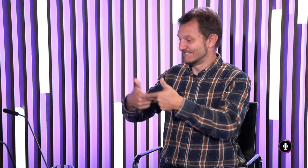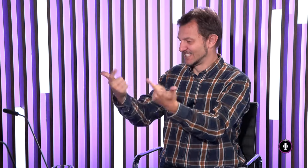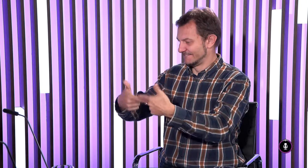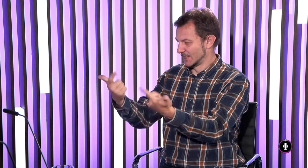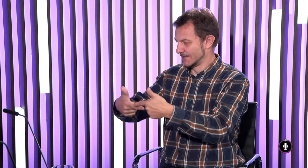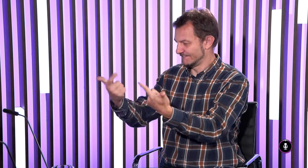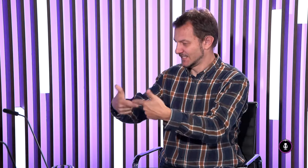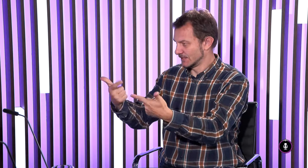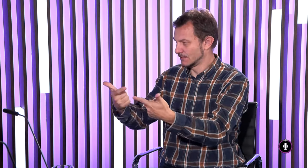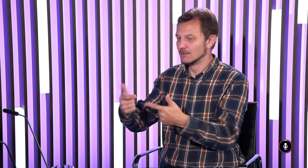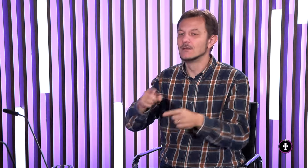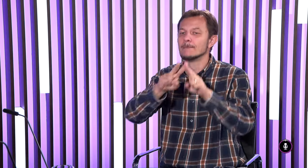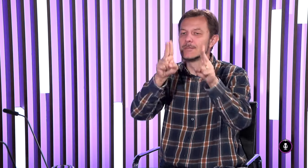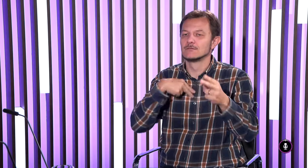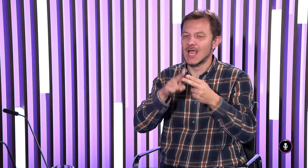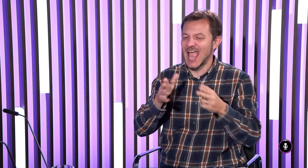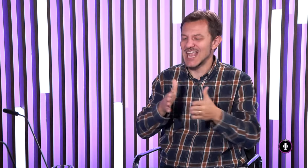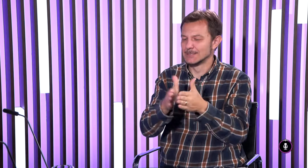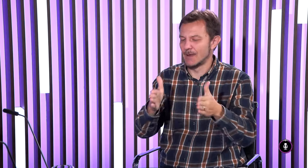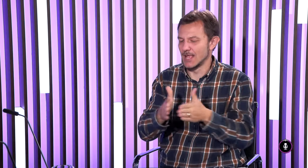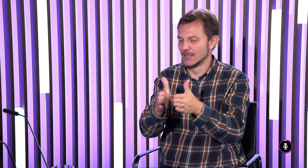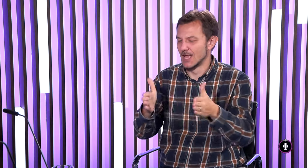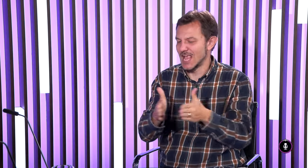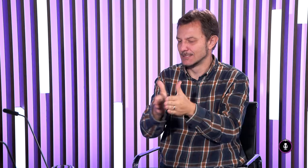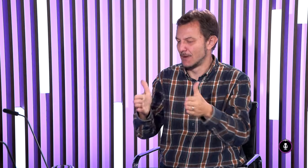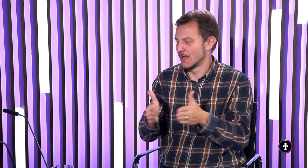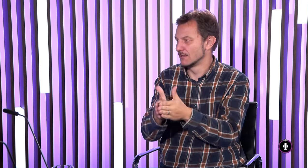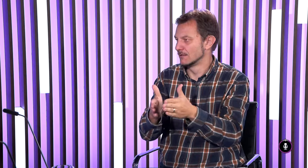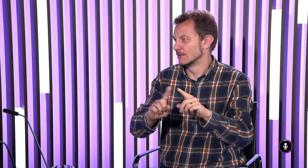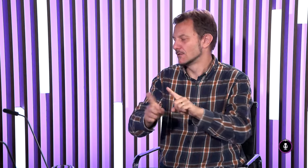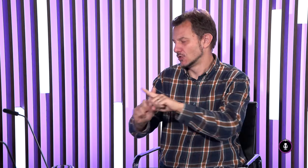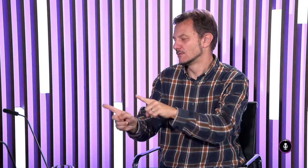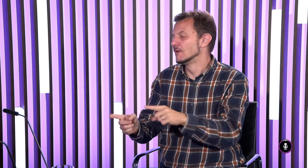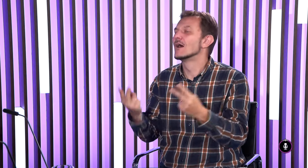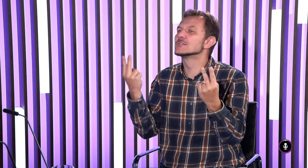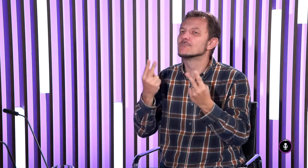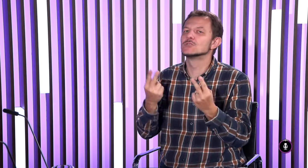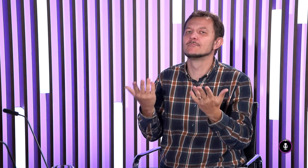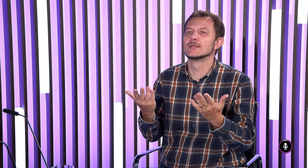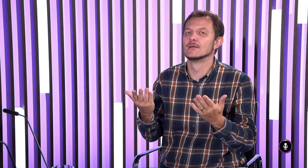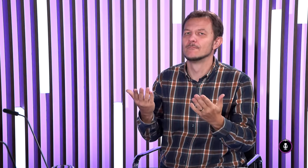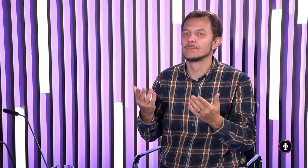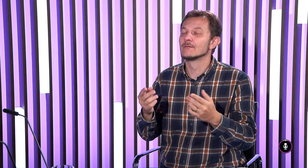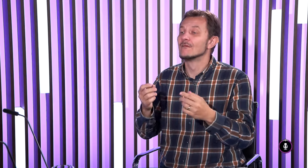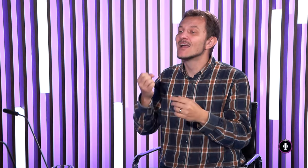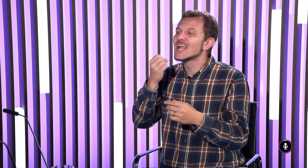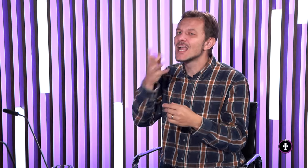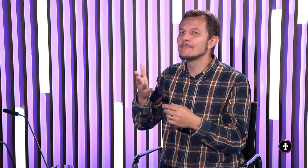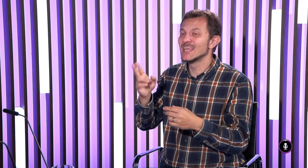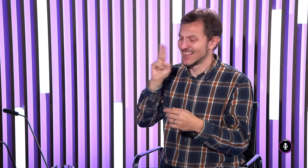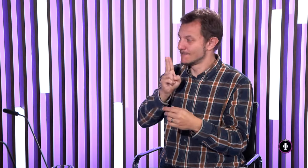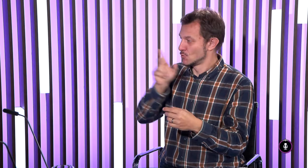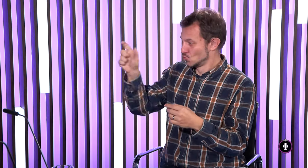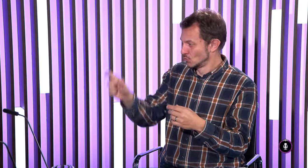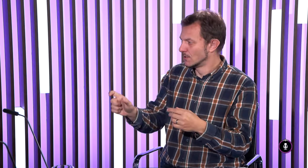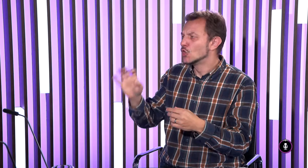napríklad vysvetliť posunok a medzinárodne explain. Takto sa posunkuje v tom medzinárodnom. A